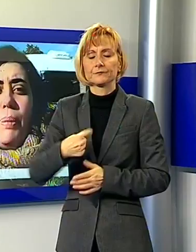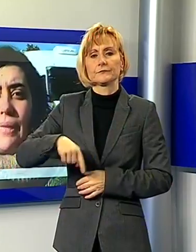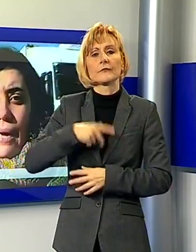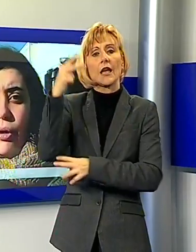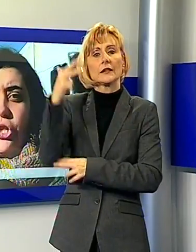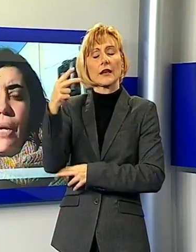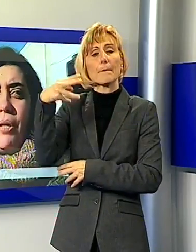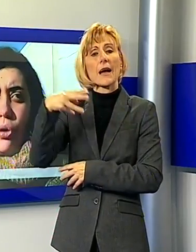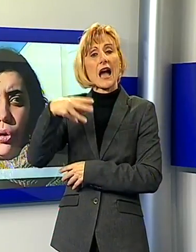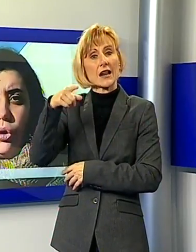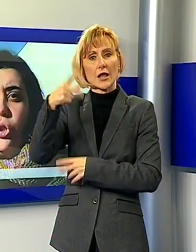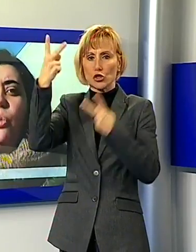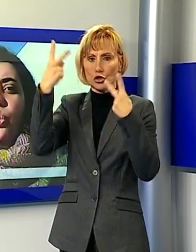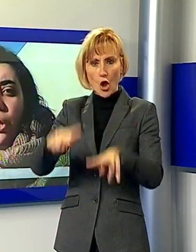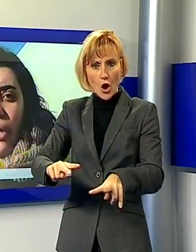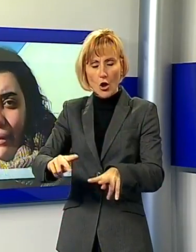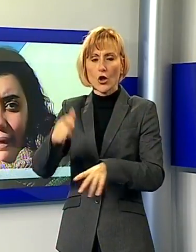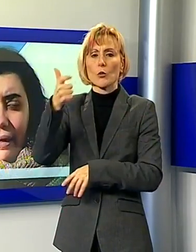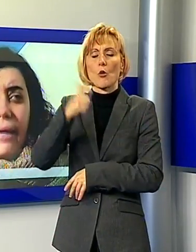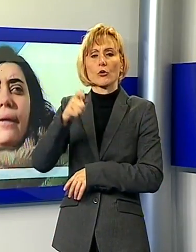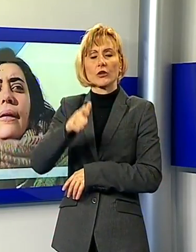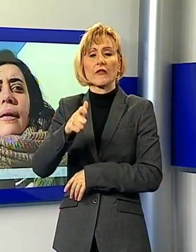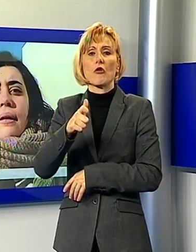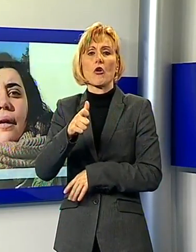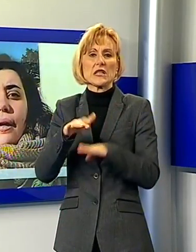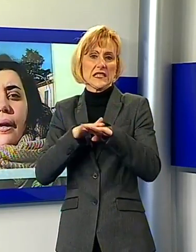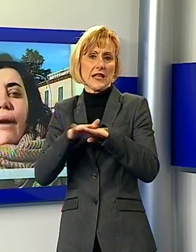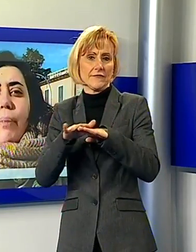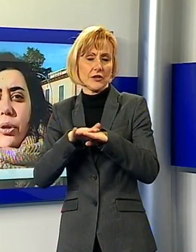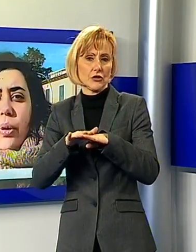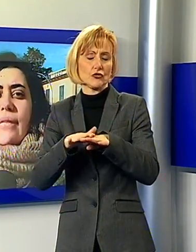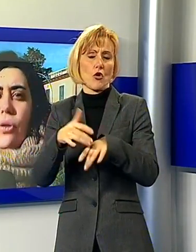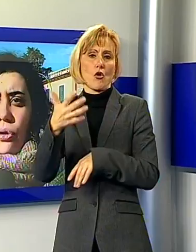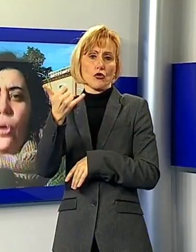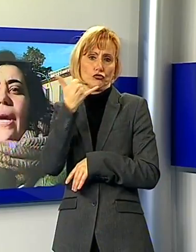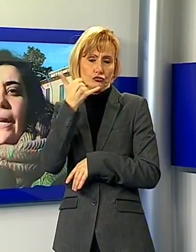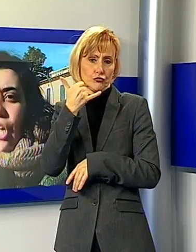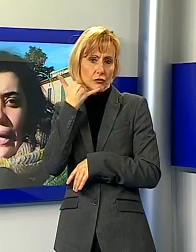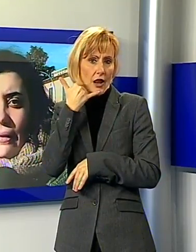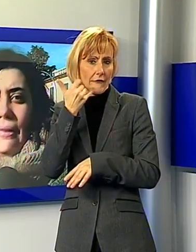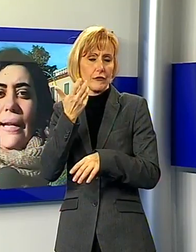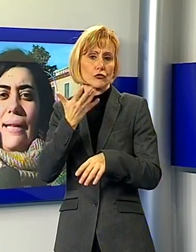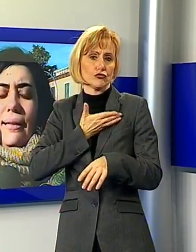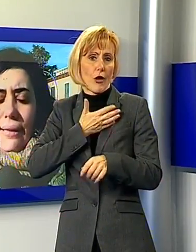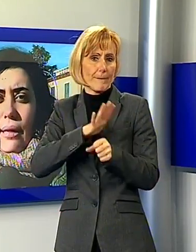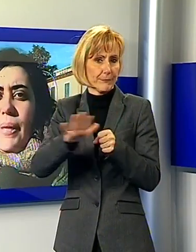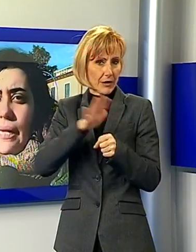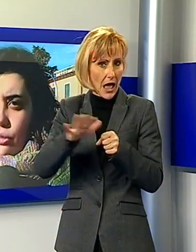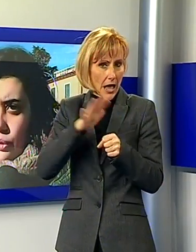pensiamo che ci sia bisogno di un'ulteriore antenna. La copertura, secondo noi, è già garantita dalle altre antenne presenti sul